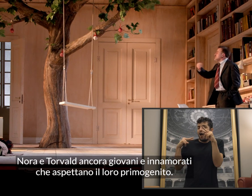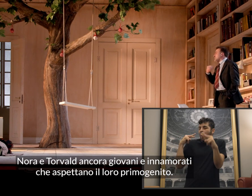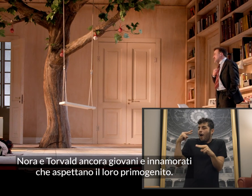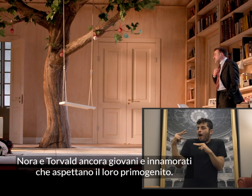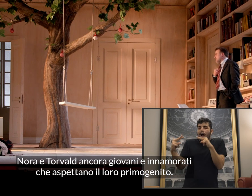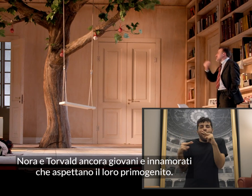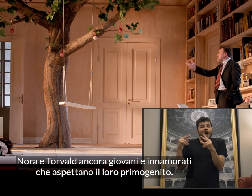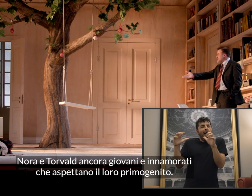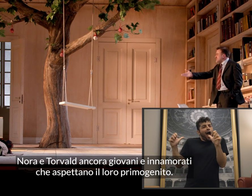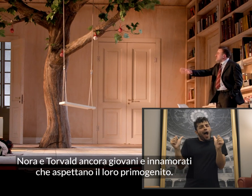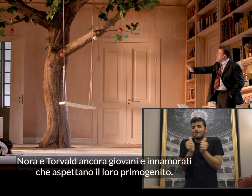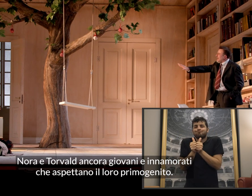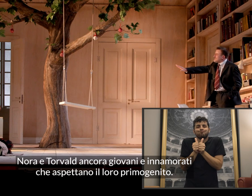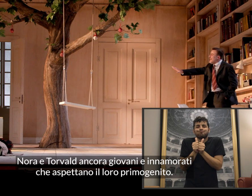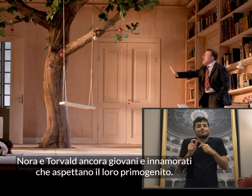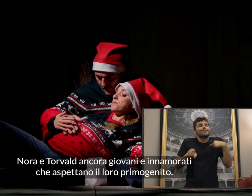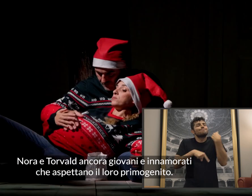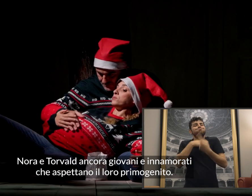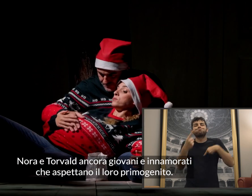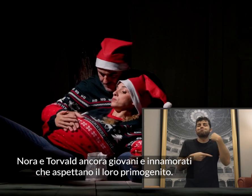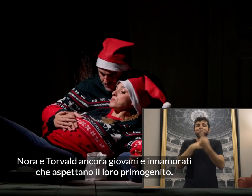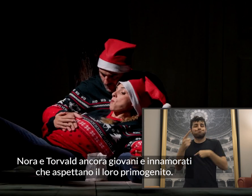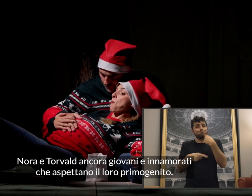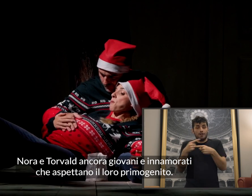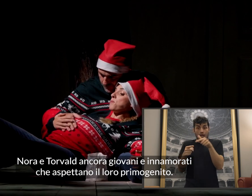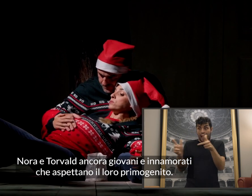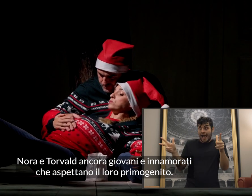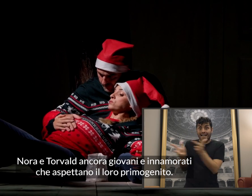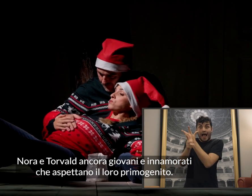e innamorati, che aspettano il loro primogenito.